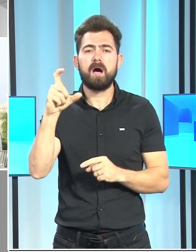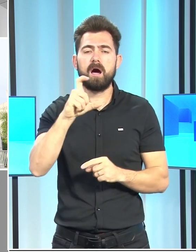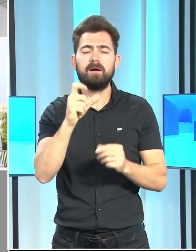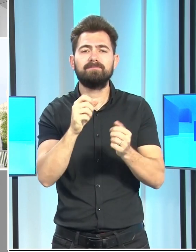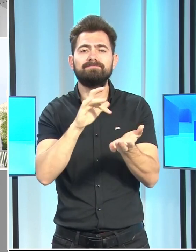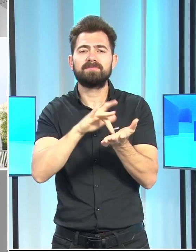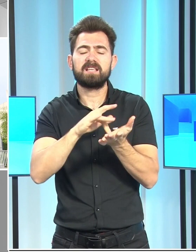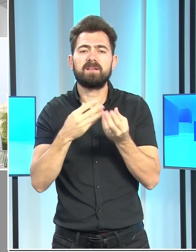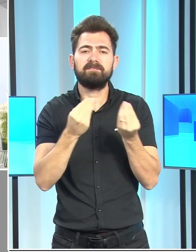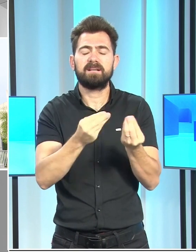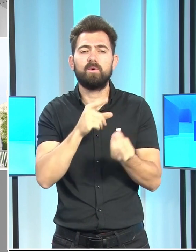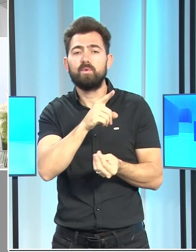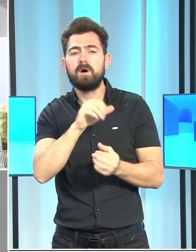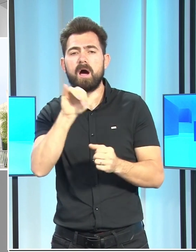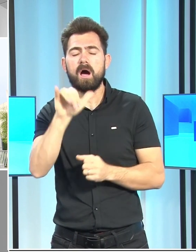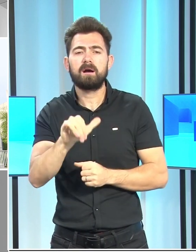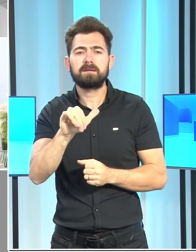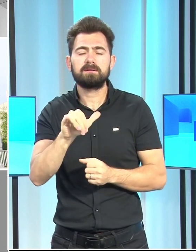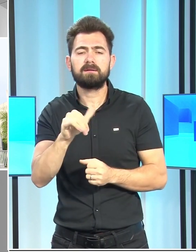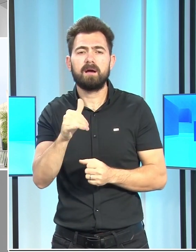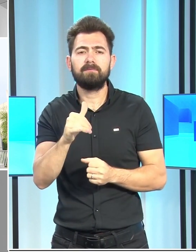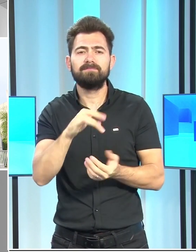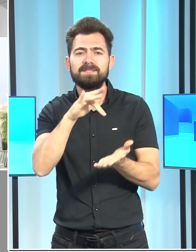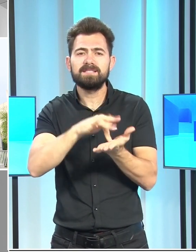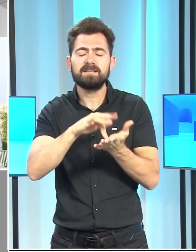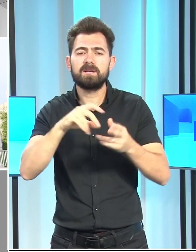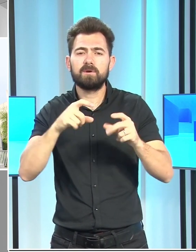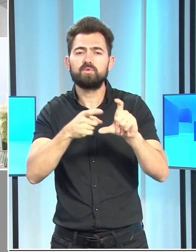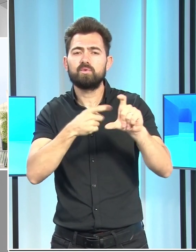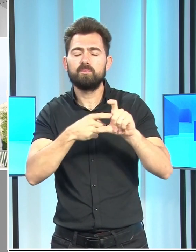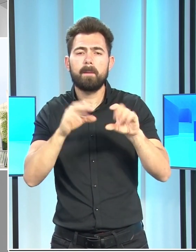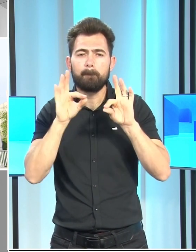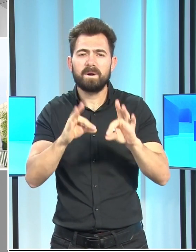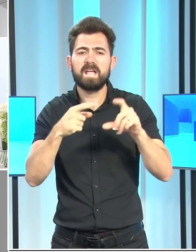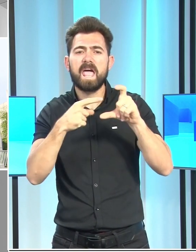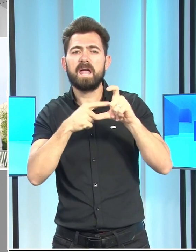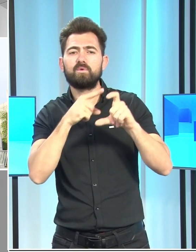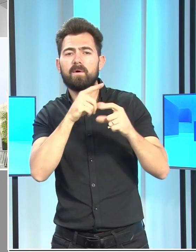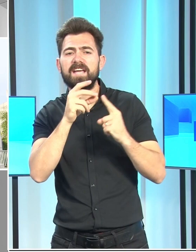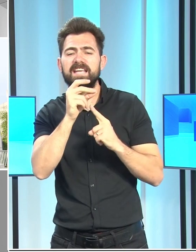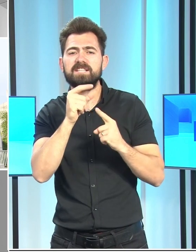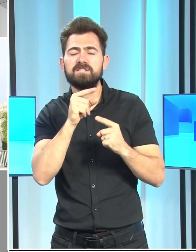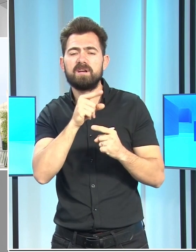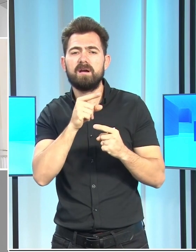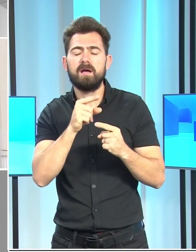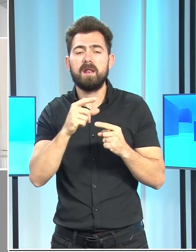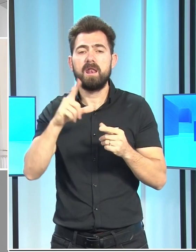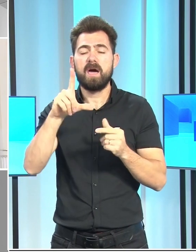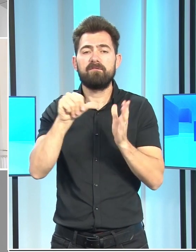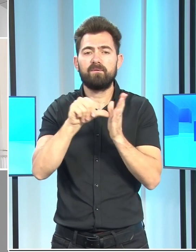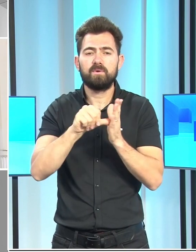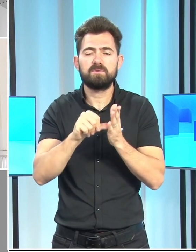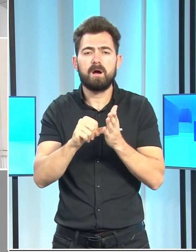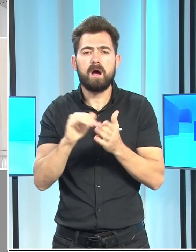Haklarında yolsuzluk soruşturması başlatılan Erdoğan ve İncek, Lefkoşa Ağır Ceza Mahkemesi'nde